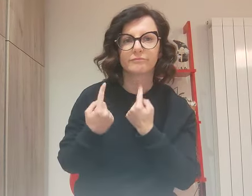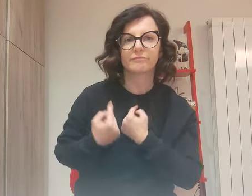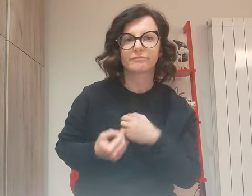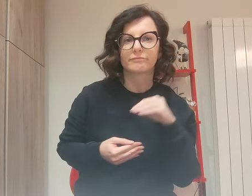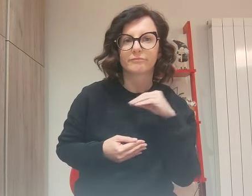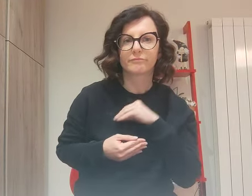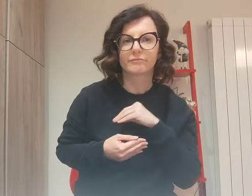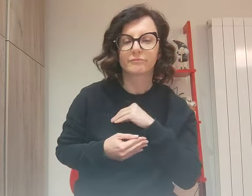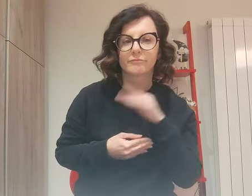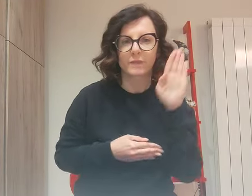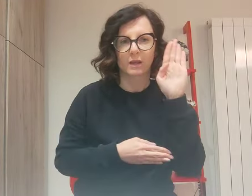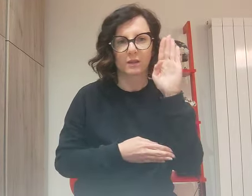lei nel proprio cuore